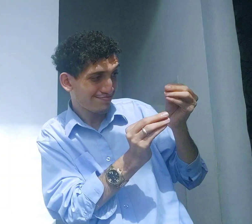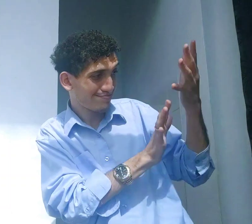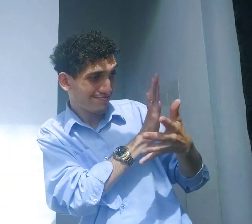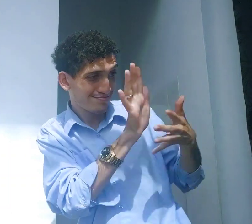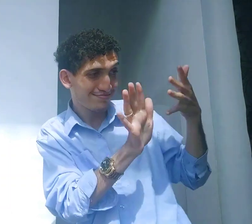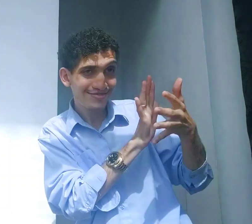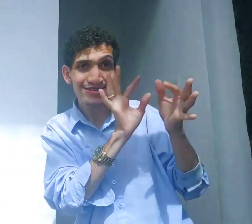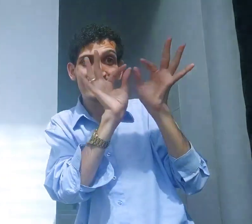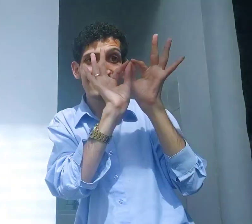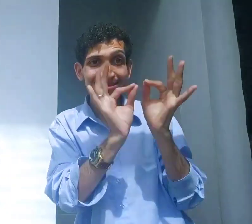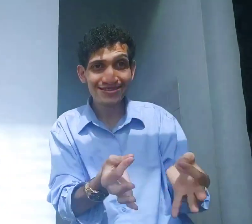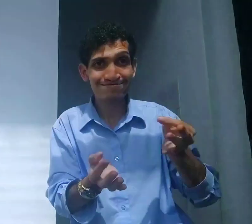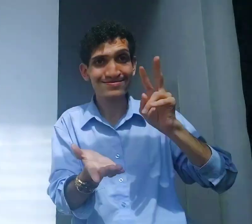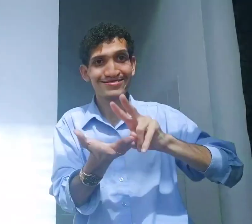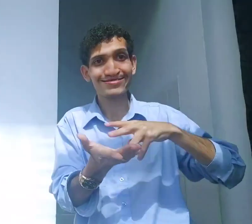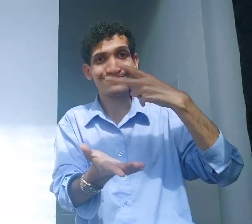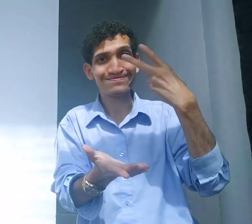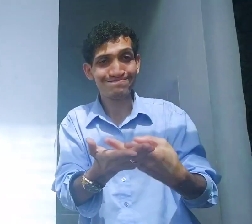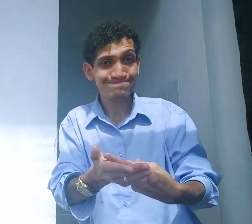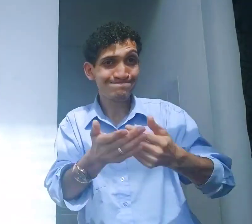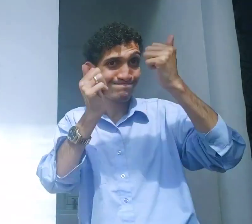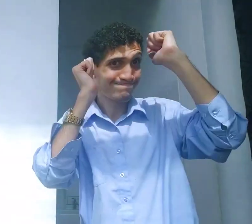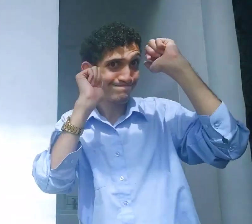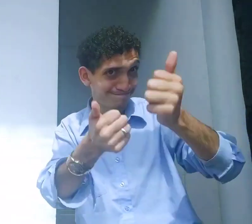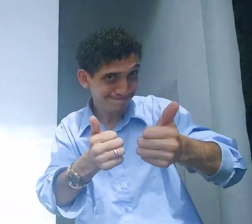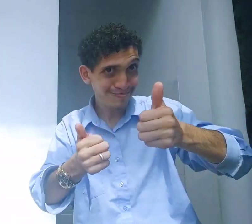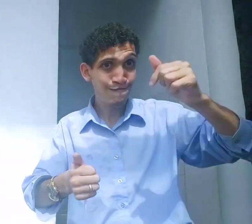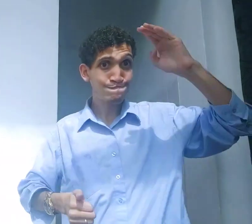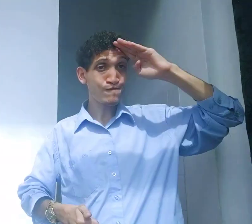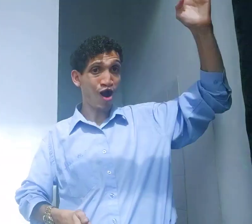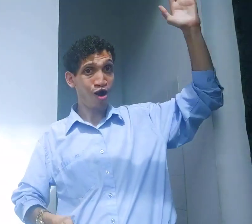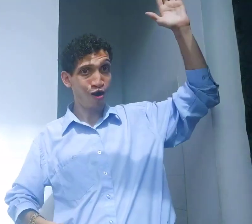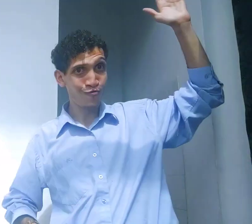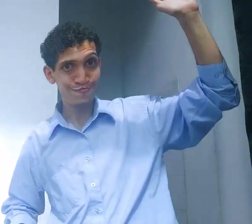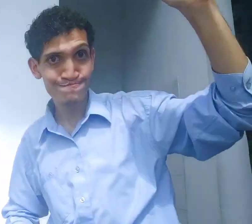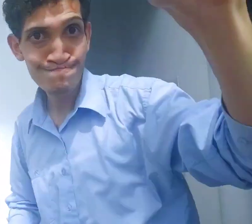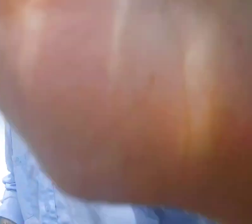Então, em resumo, a livra é simples, a tradução. Tadam! A nova!